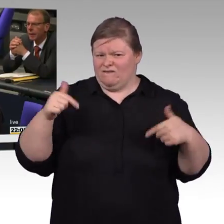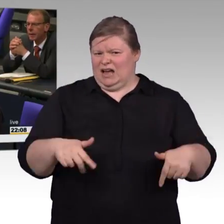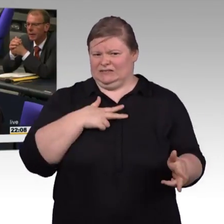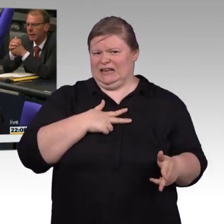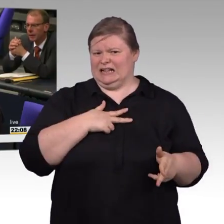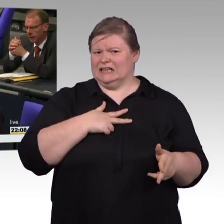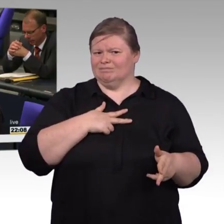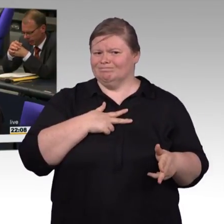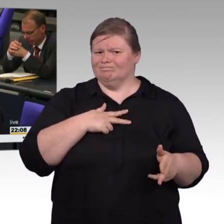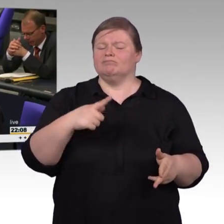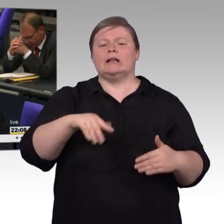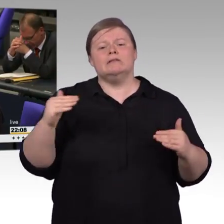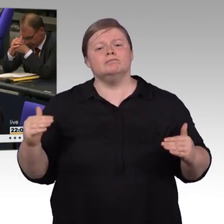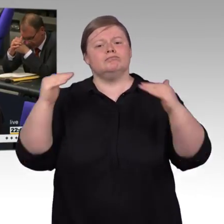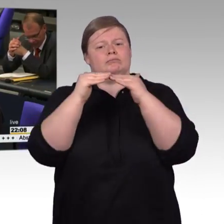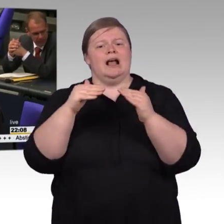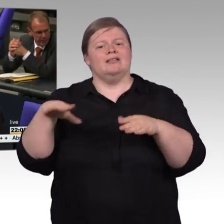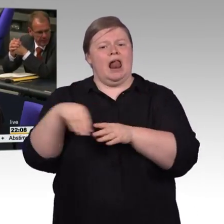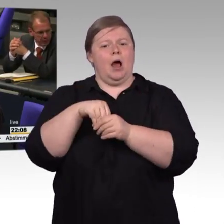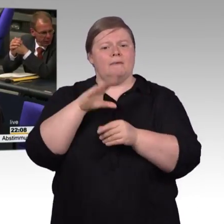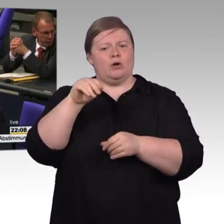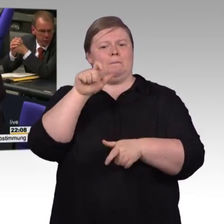zu sein, wie die AfD in diesem Land Politik macht, und es kotzt mich an.